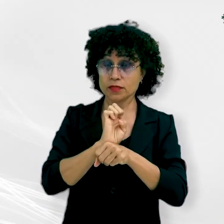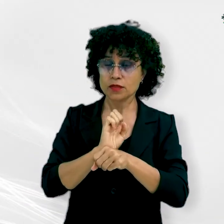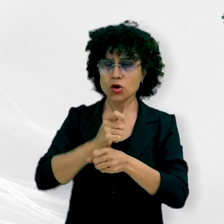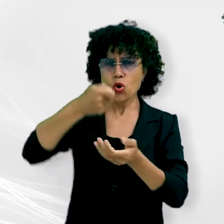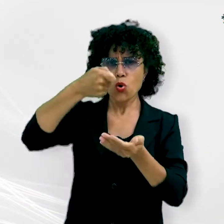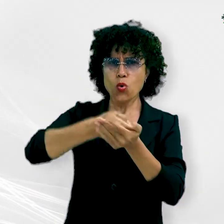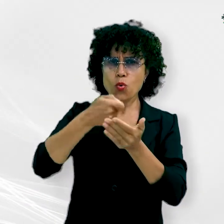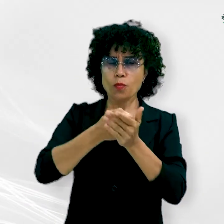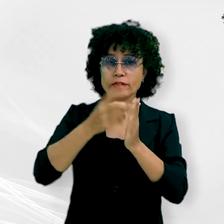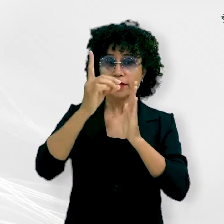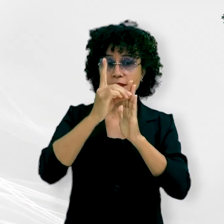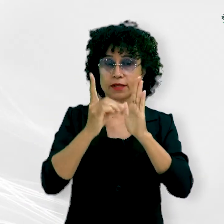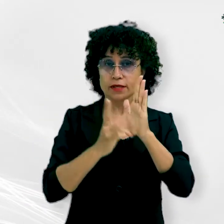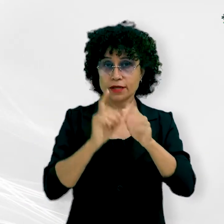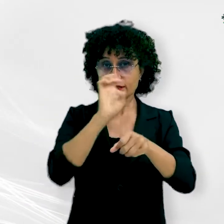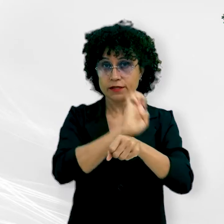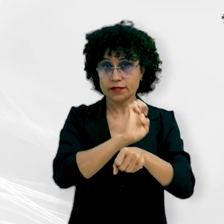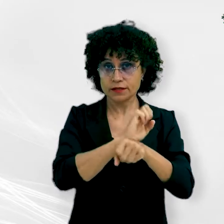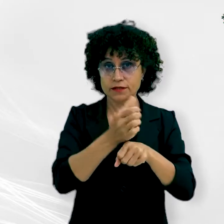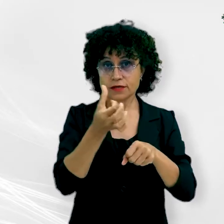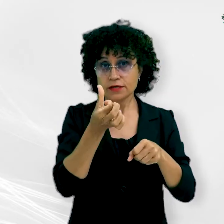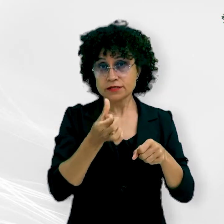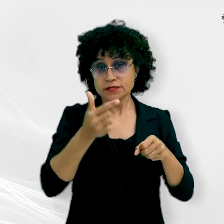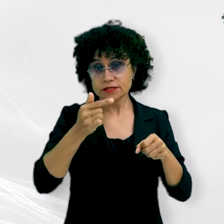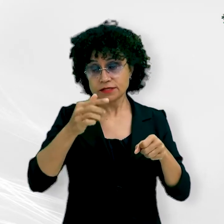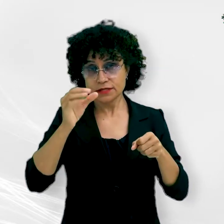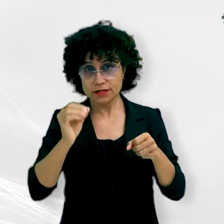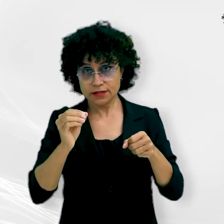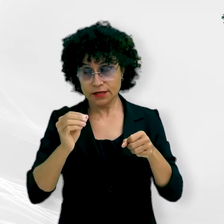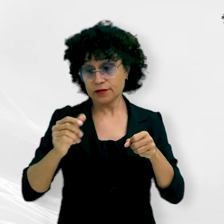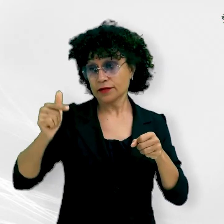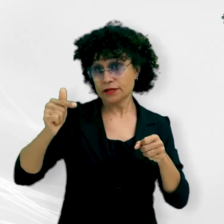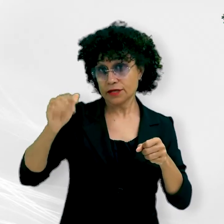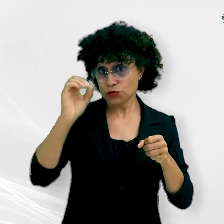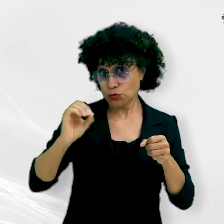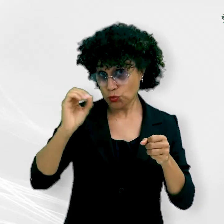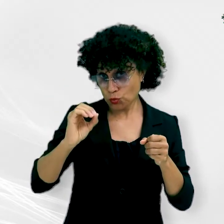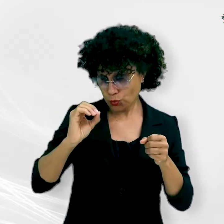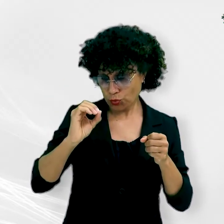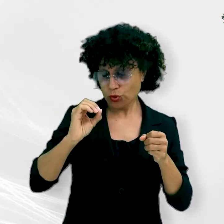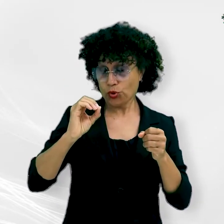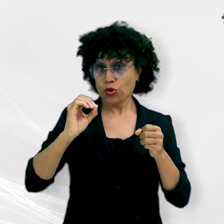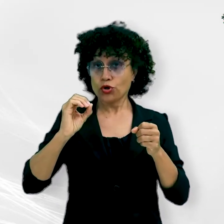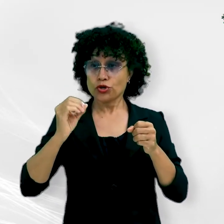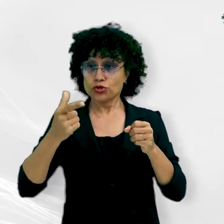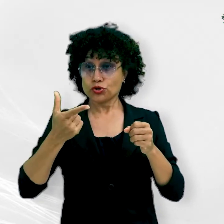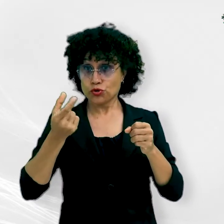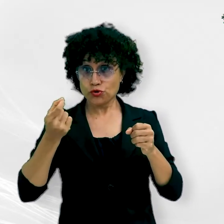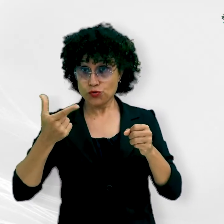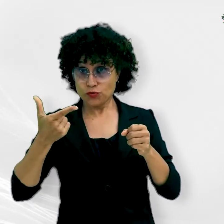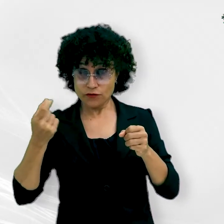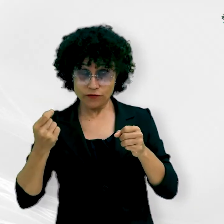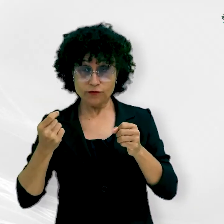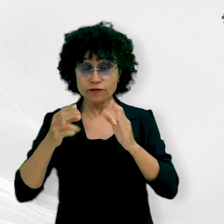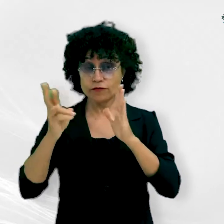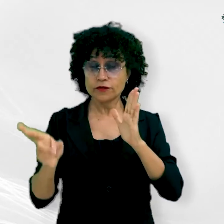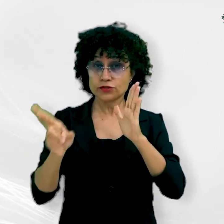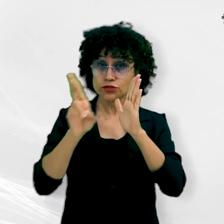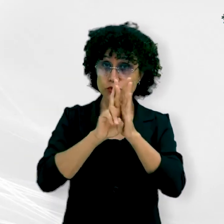Estado o integral cumprimento do Decreto Estadual nº 670, de 7 de outubro de 2020, que regulamenta a